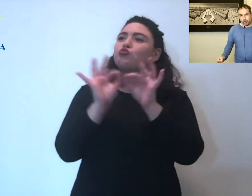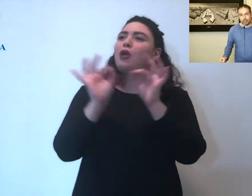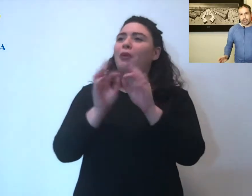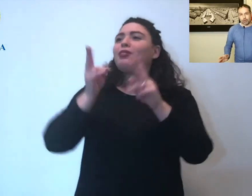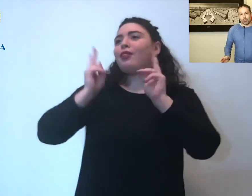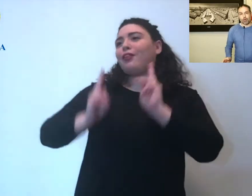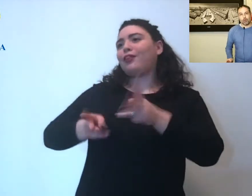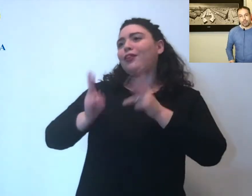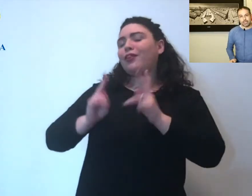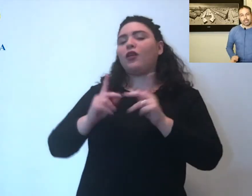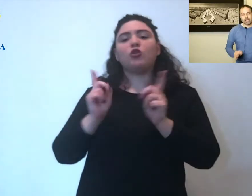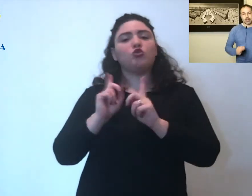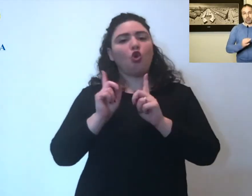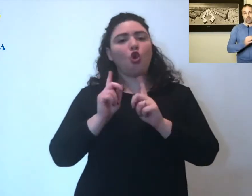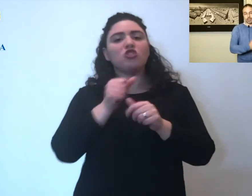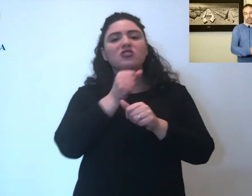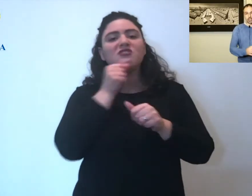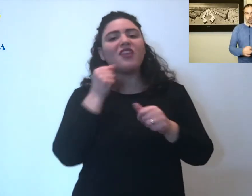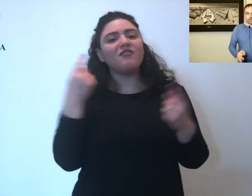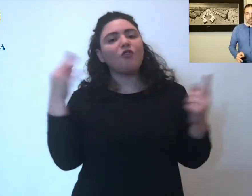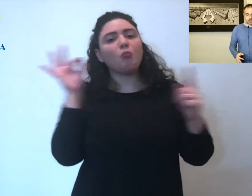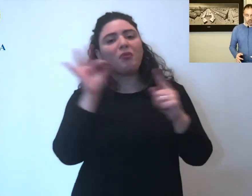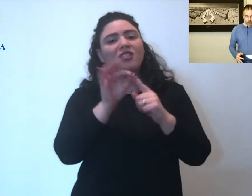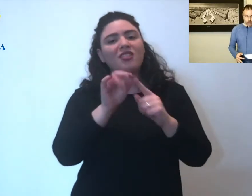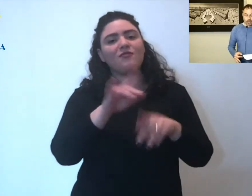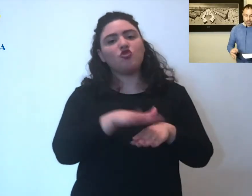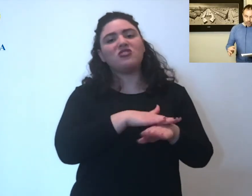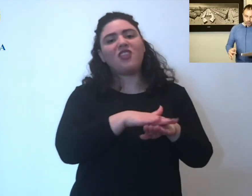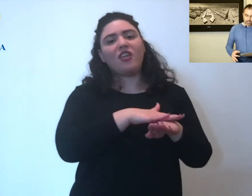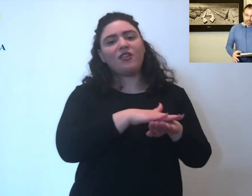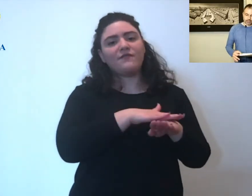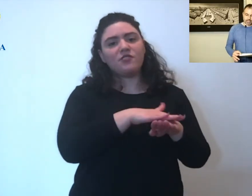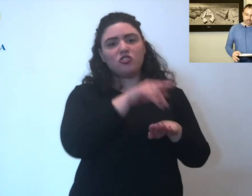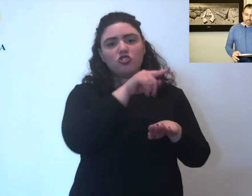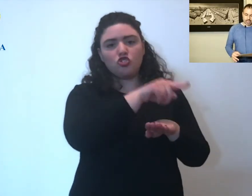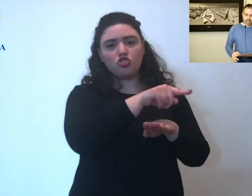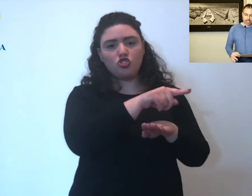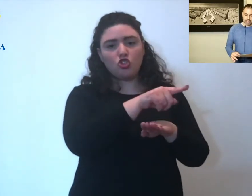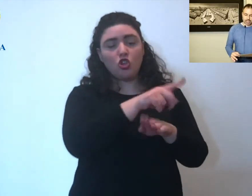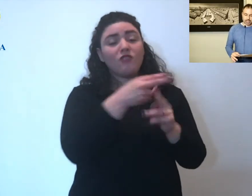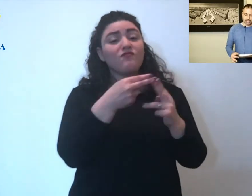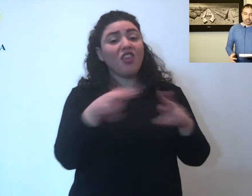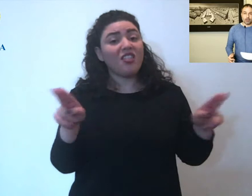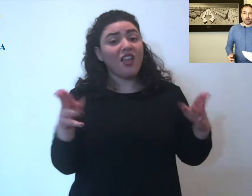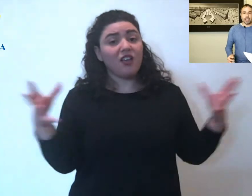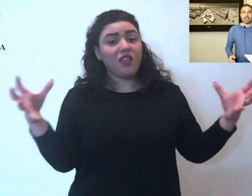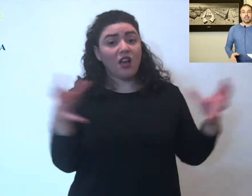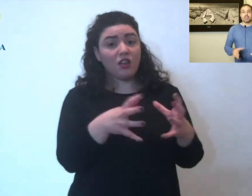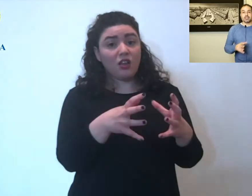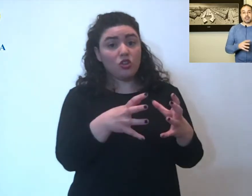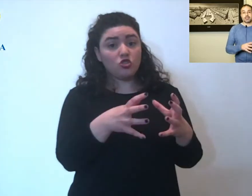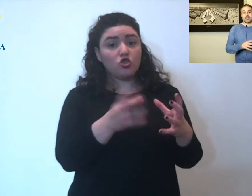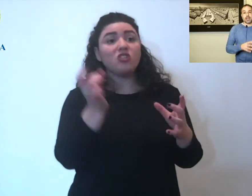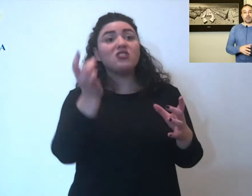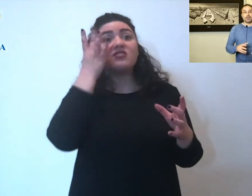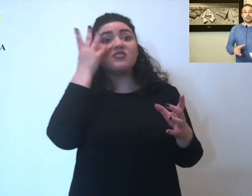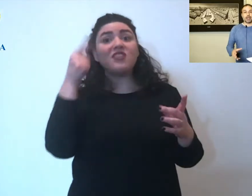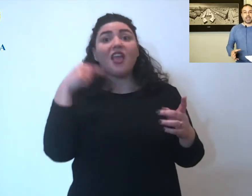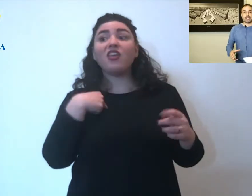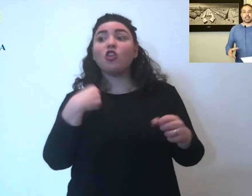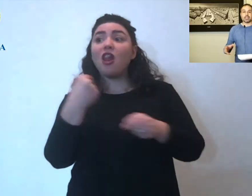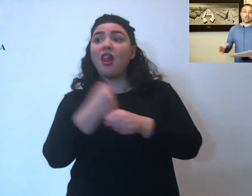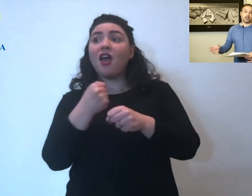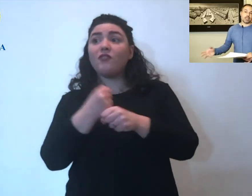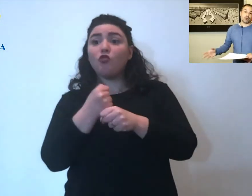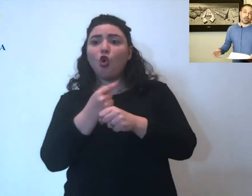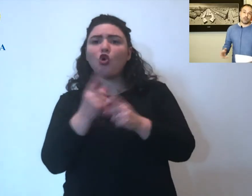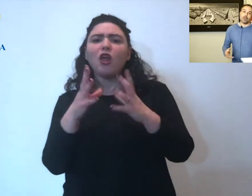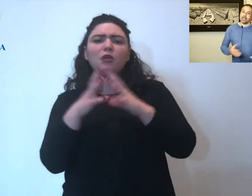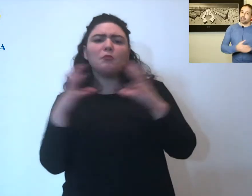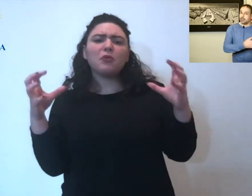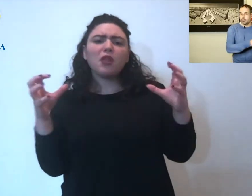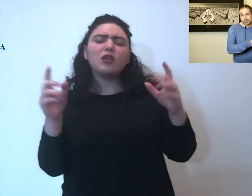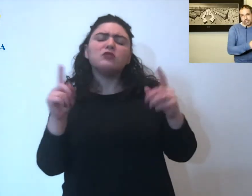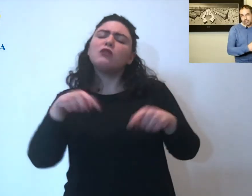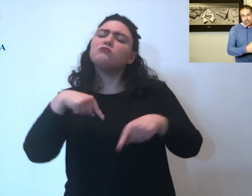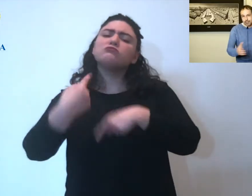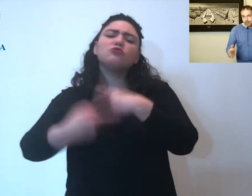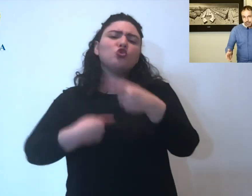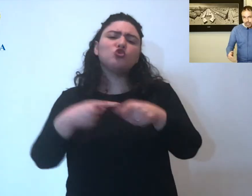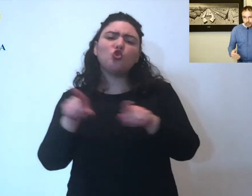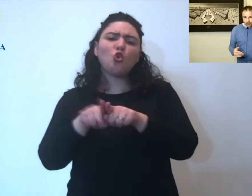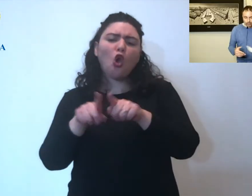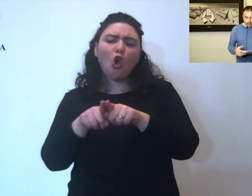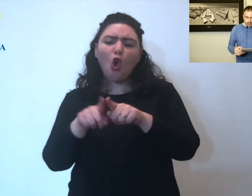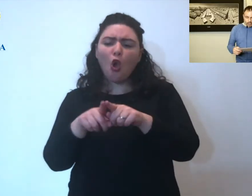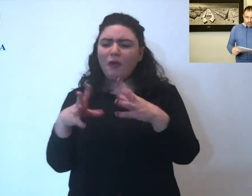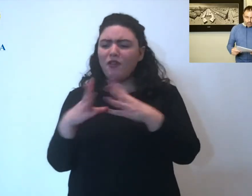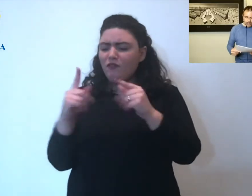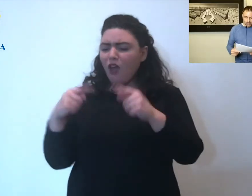incontro ma è un luogo per dare un servizio non si deve creare aggregazione se si è un'impresa si va lì con la bolletta come si